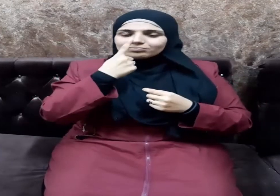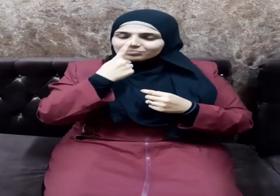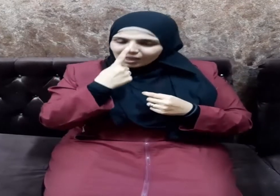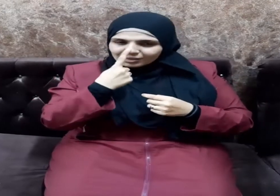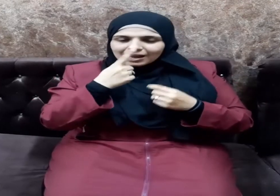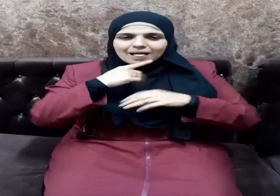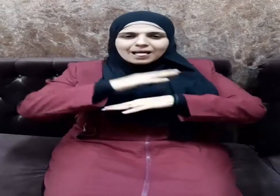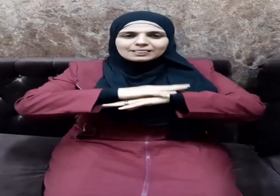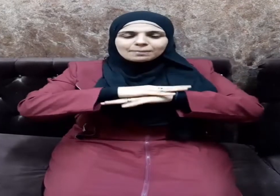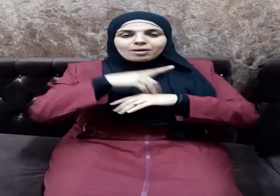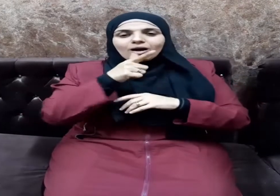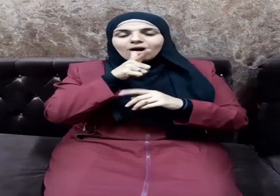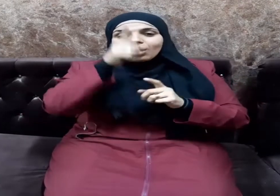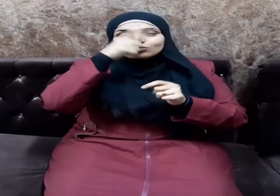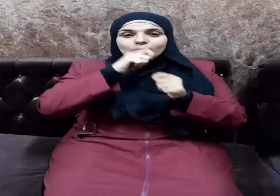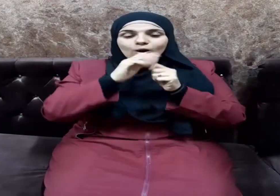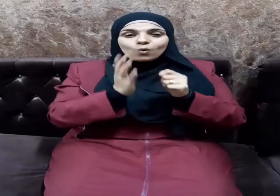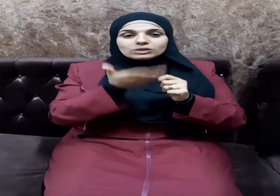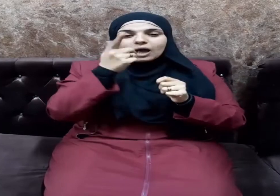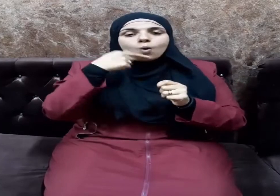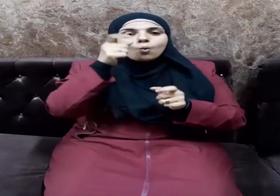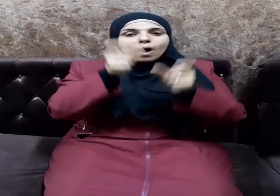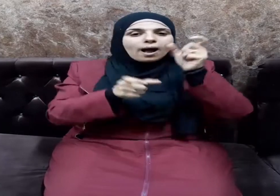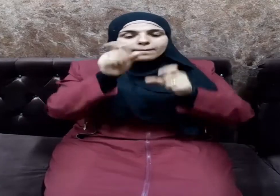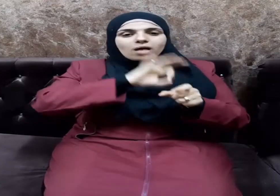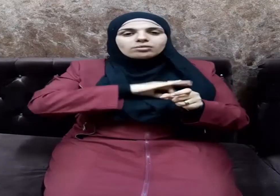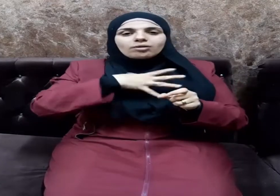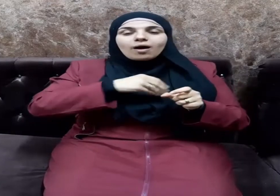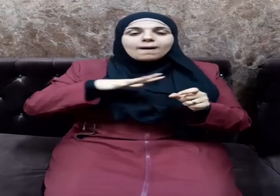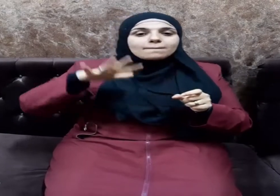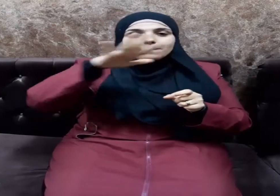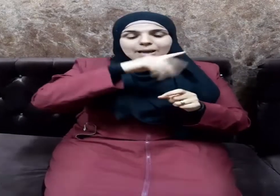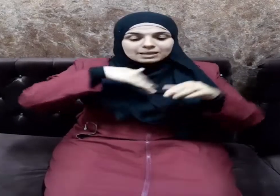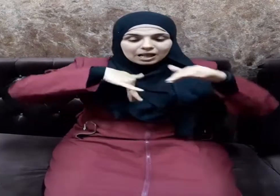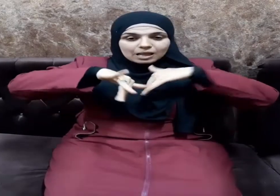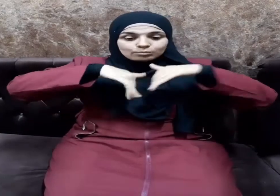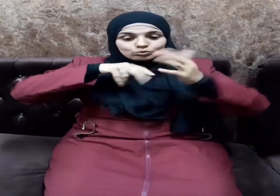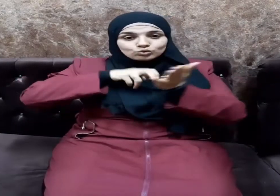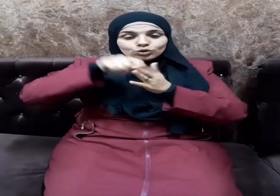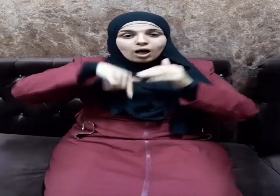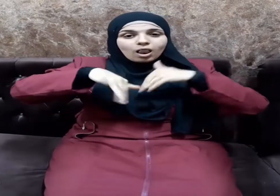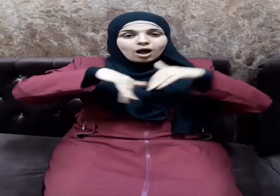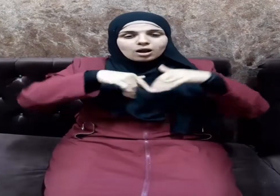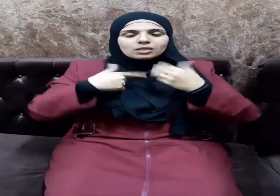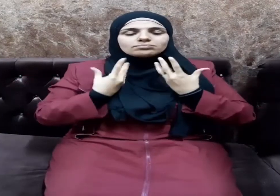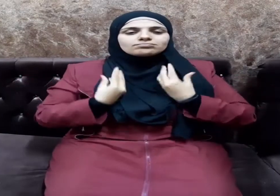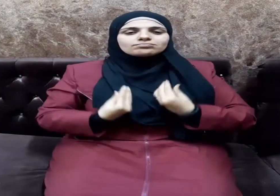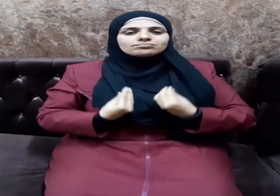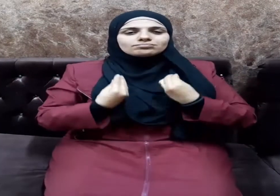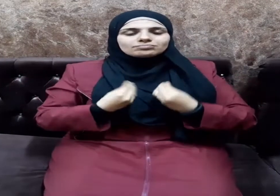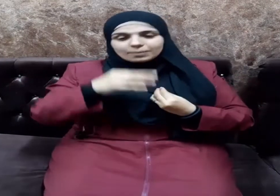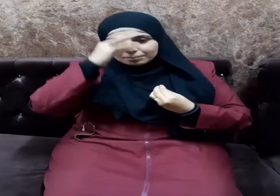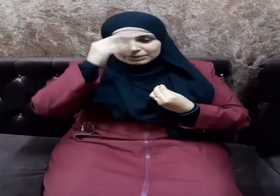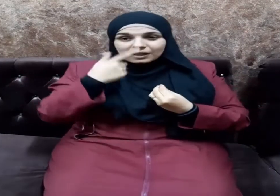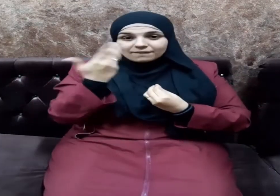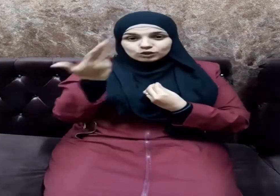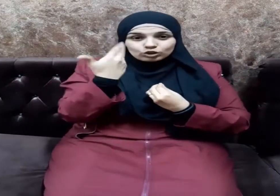قال تعالى وعباد الرحمن الذين يمشون على الأرض هونا وإذا خاطبهم